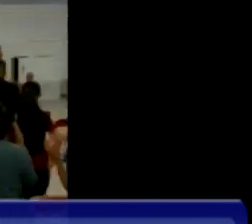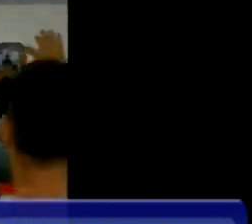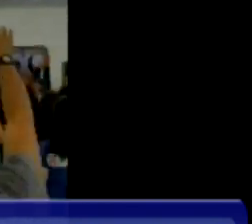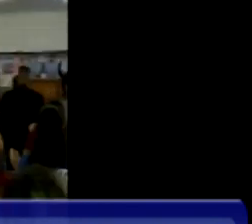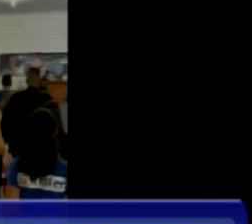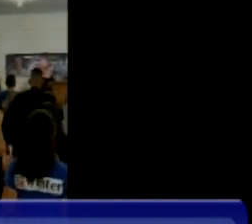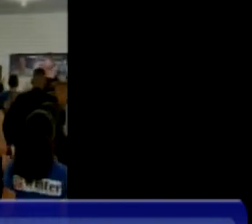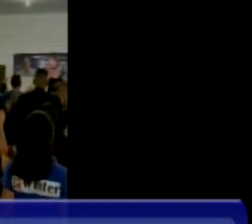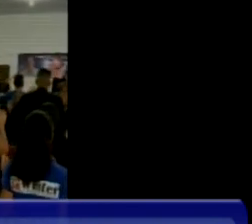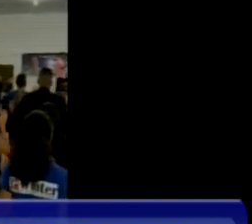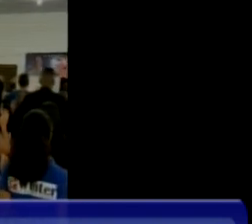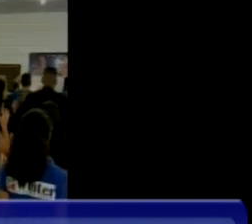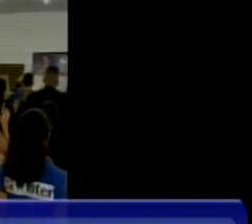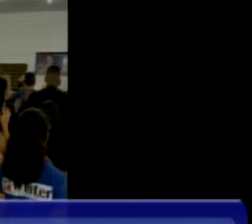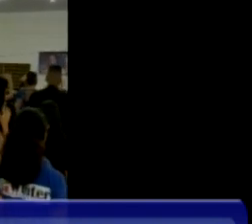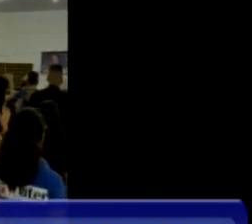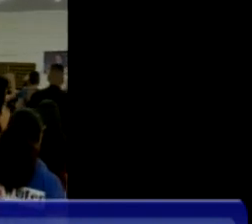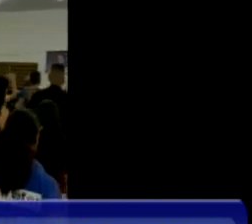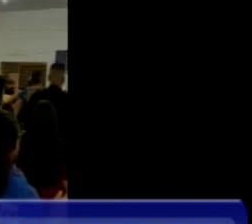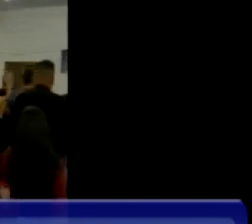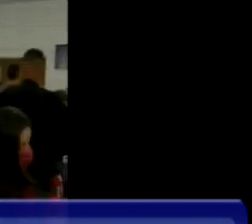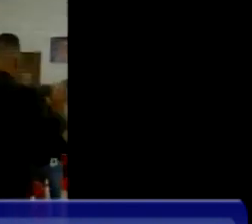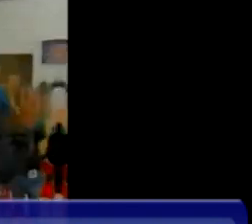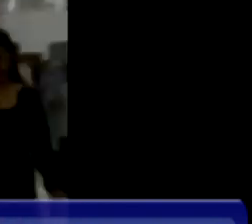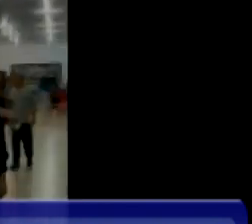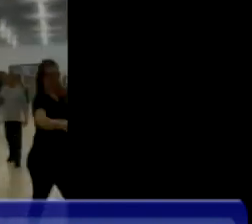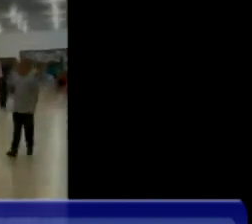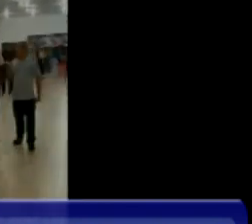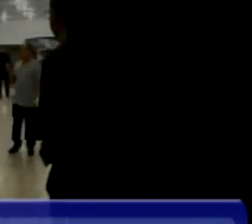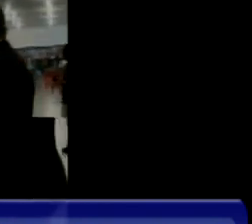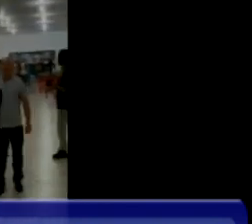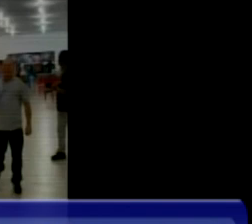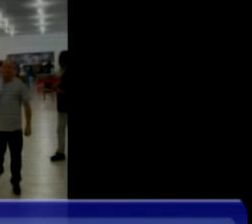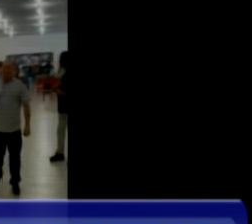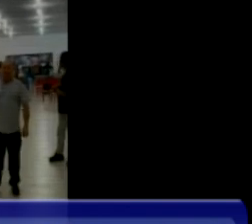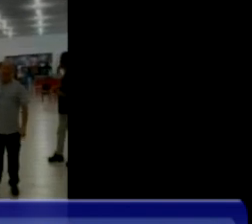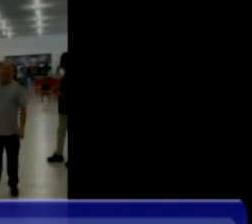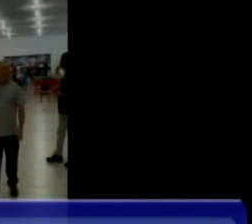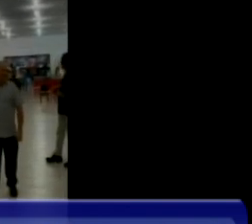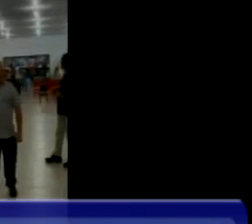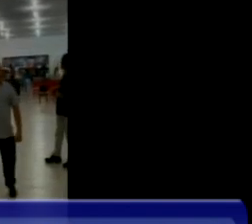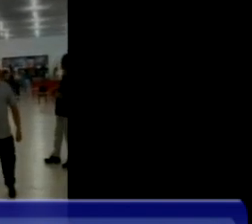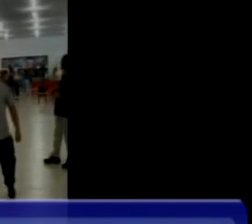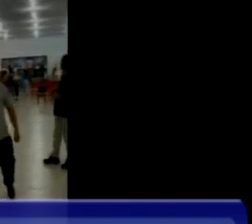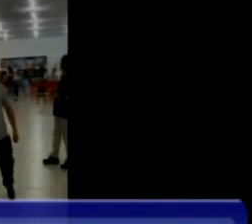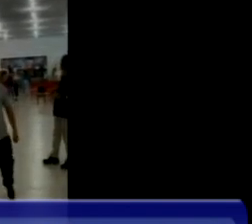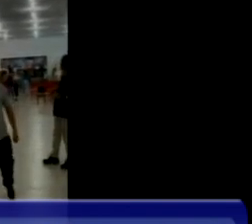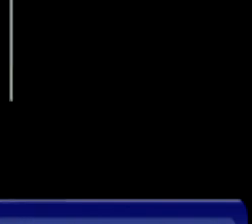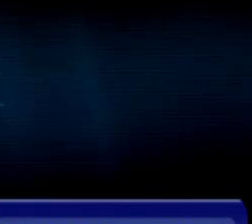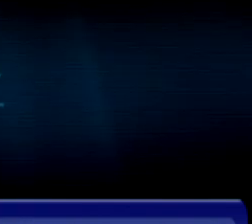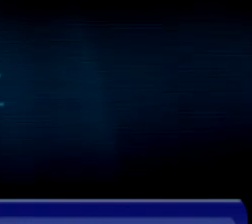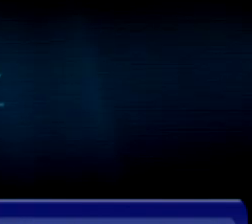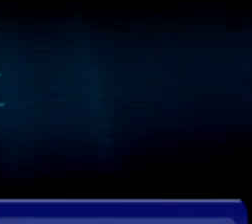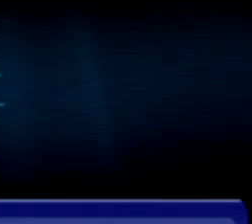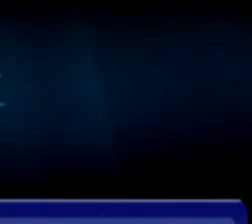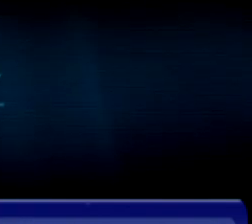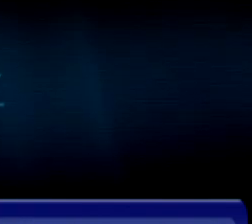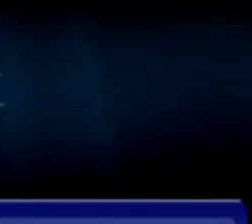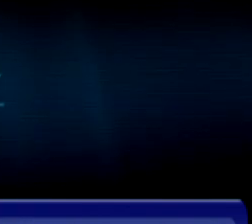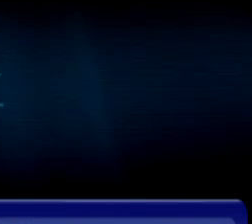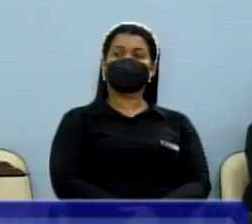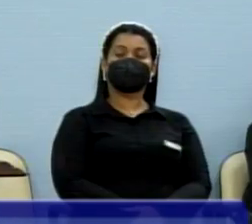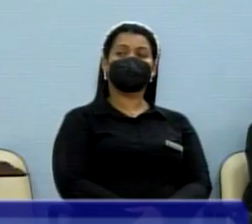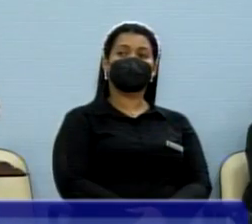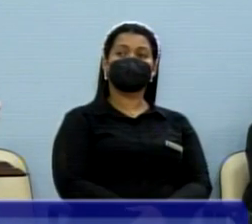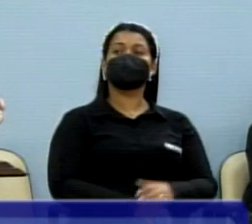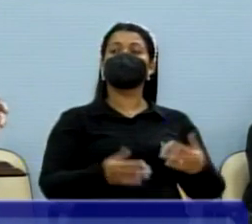que é ficar ilhado ali em 4, 5 ruas de terra há muitos anos e a cidade toda cresceu e ficou